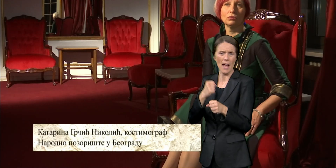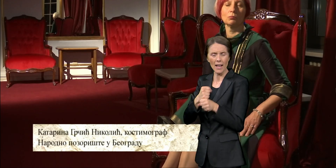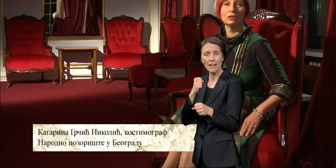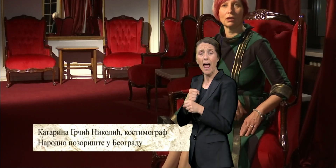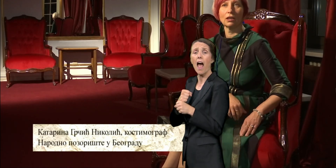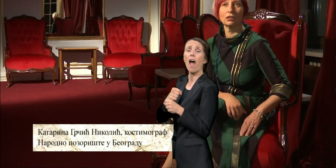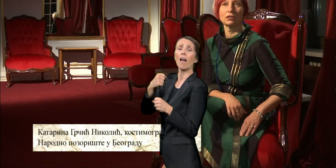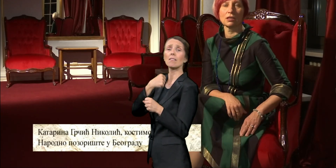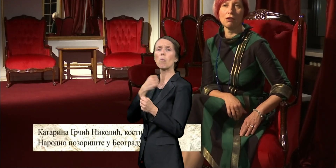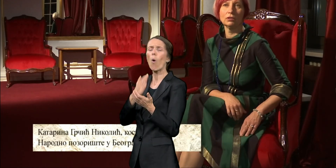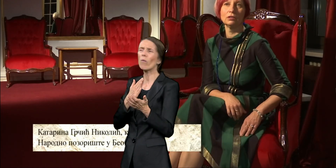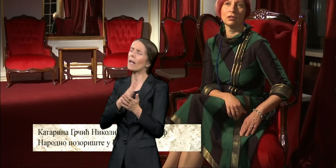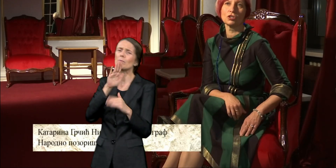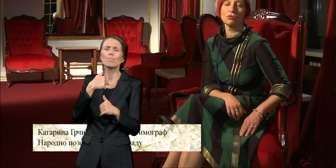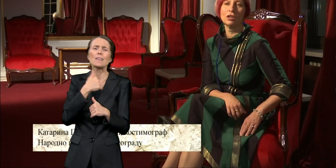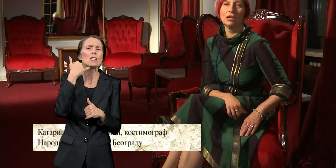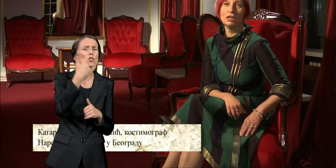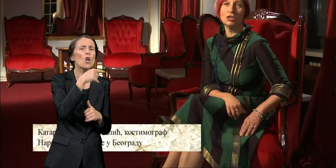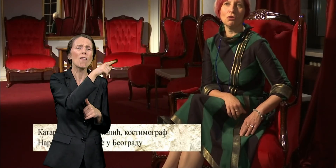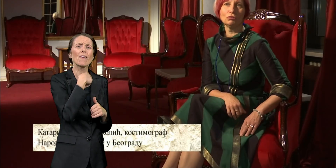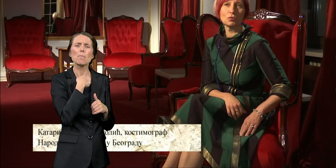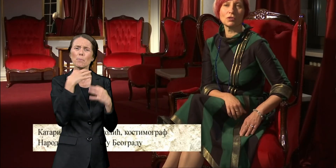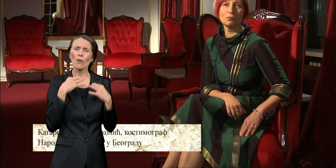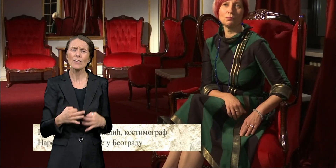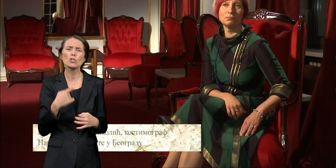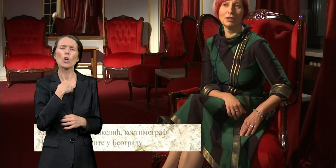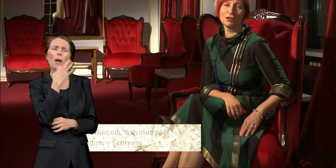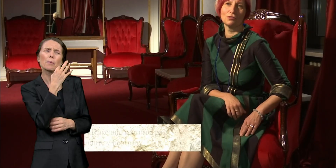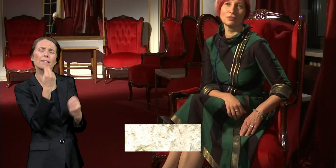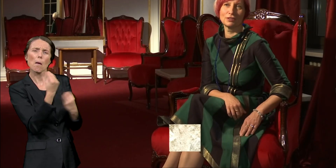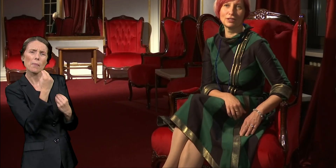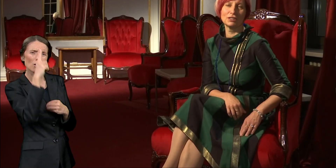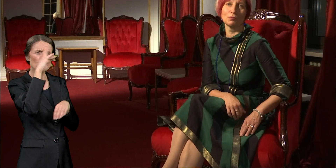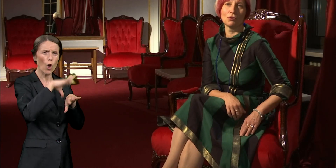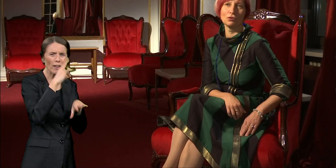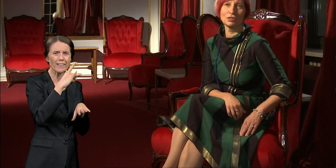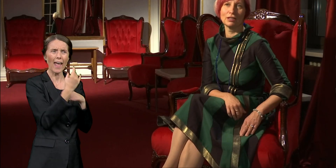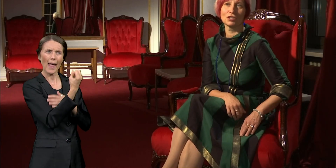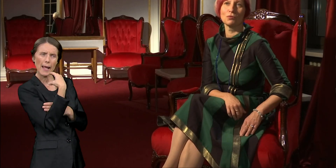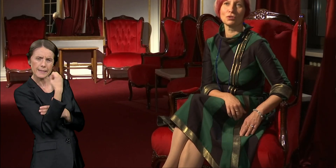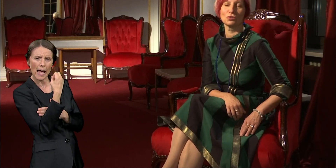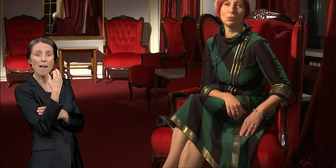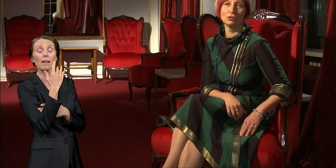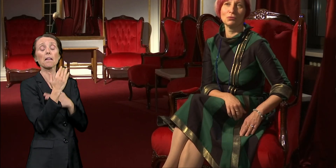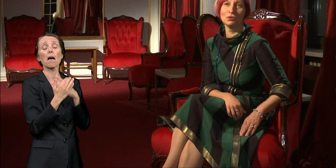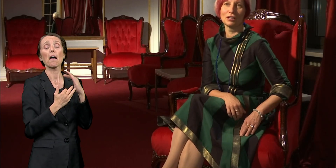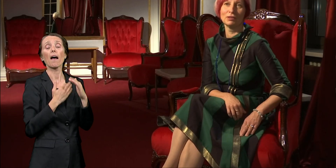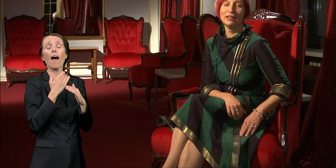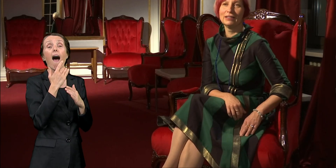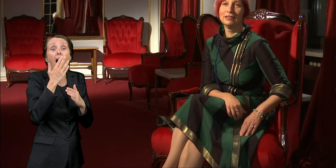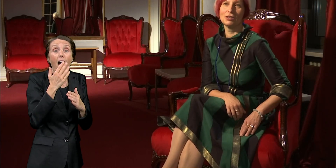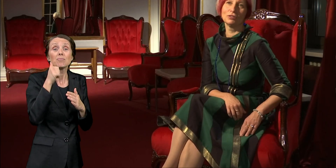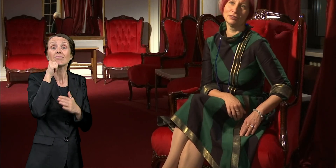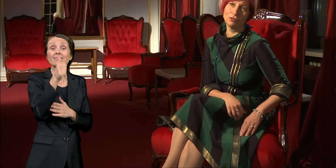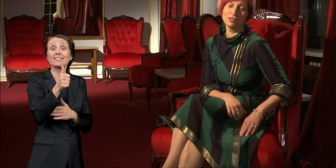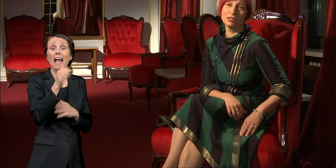ideju da mi da neki savet da nešto i onda smo se nekako sticajmo okolnosti našli možda u suprotnim ulogama